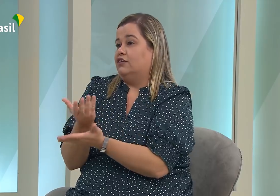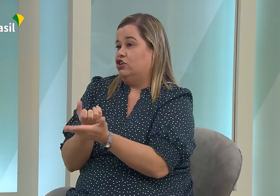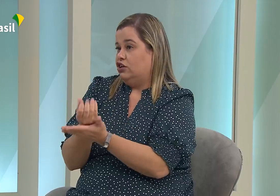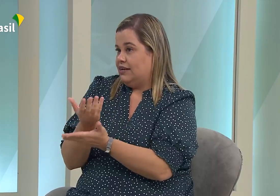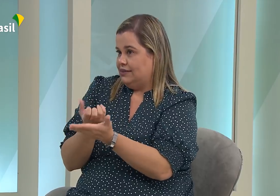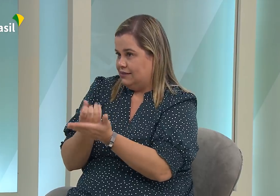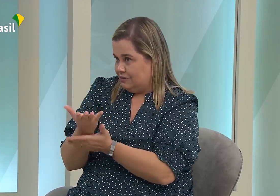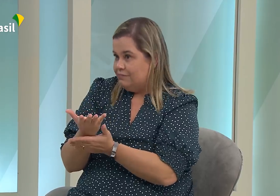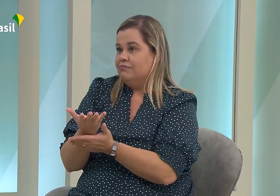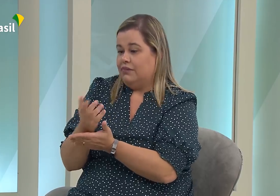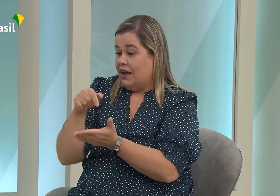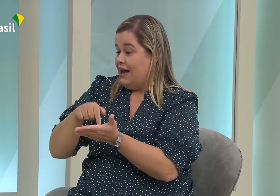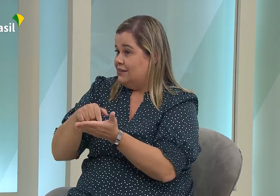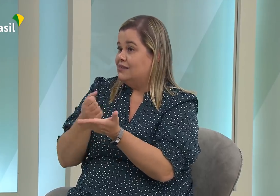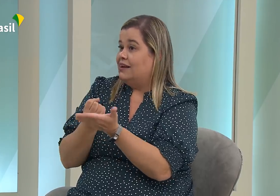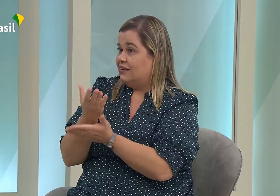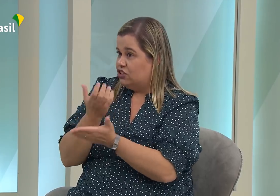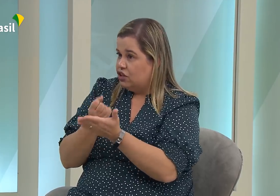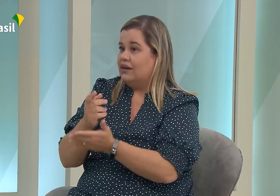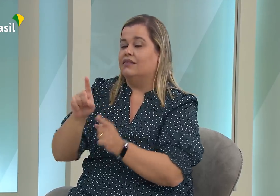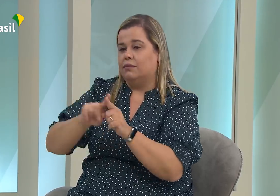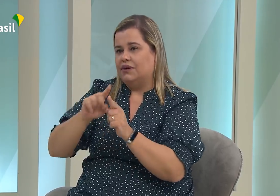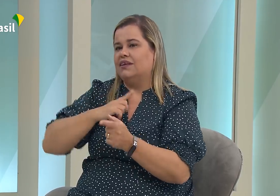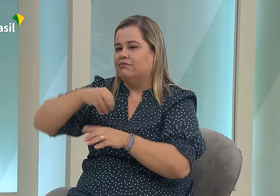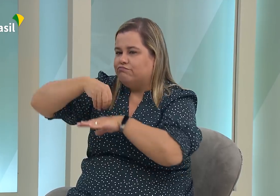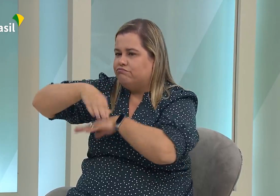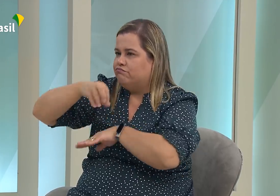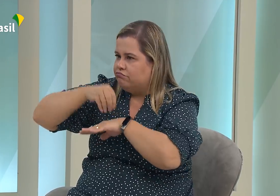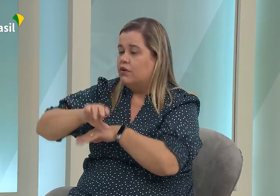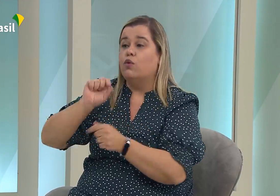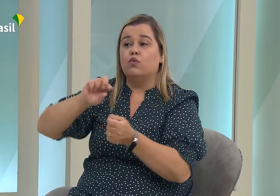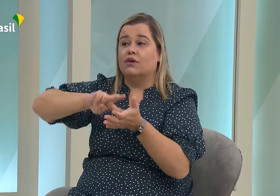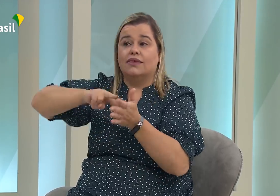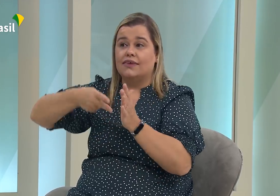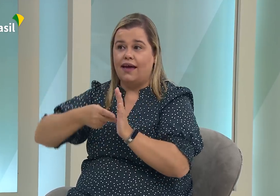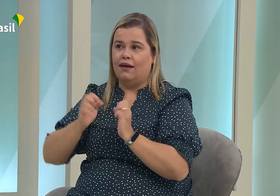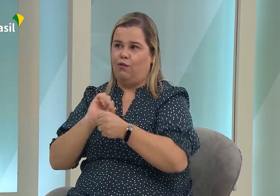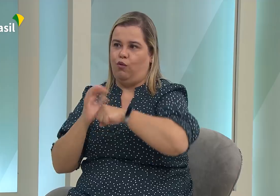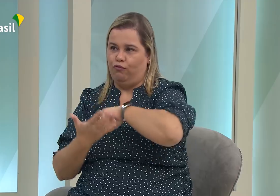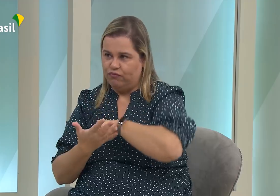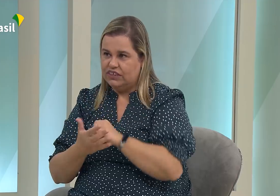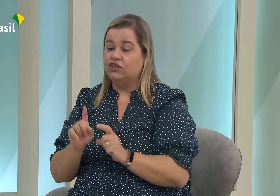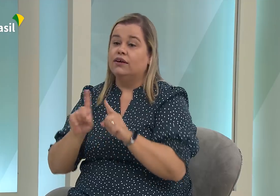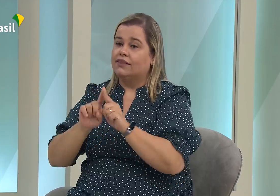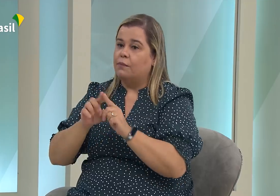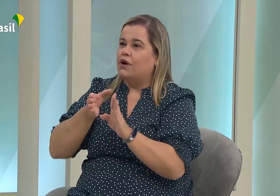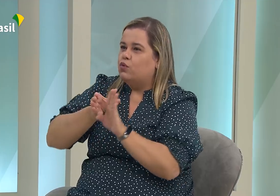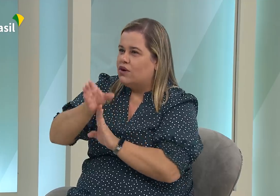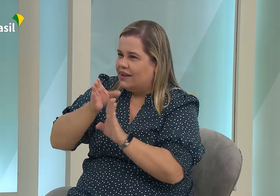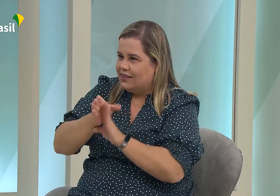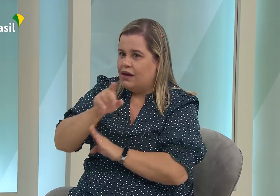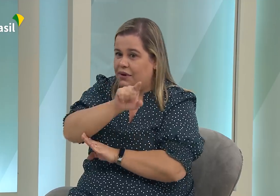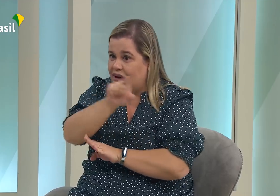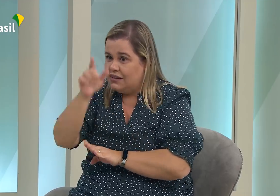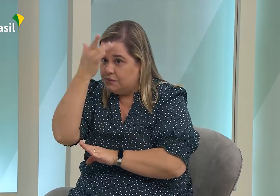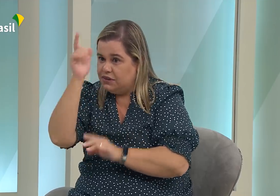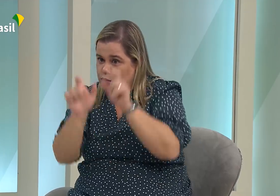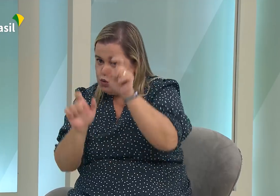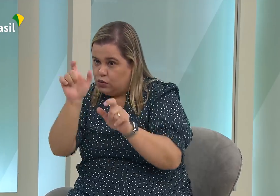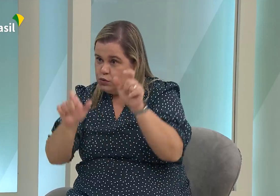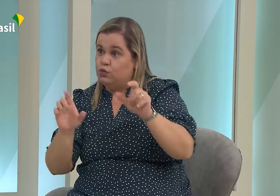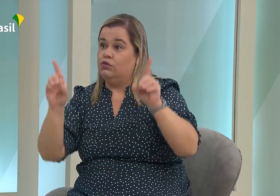em relação às informações. Fizemos cartilhas explicando o que era coronavírus,